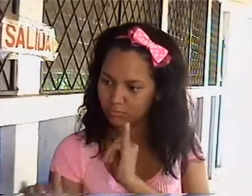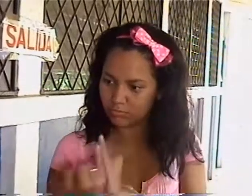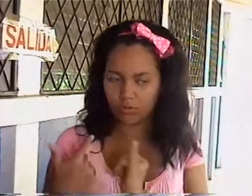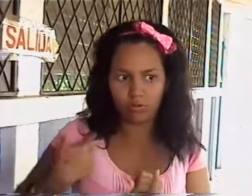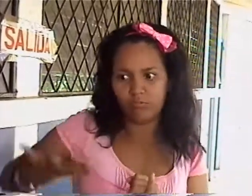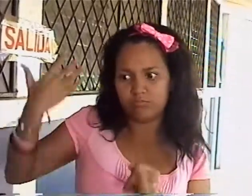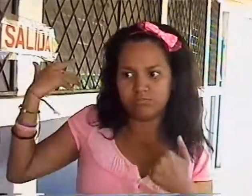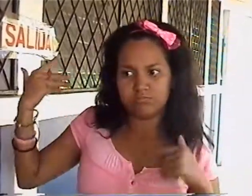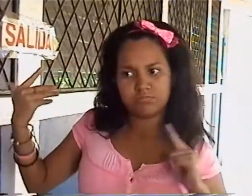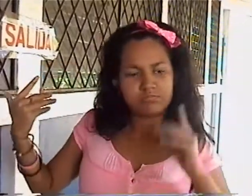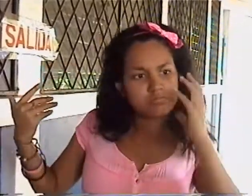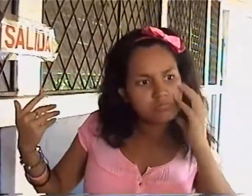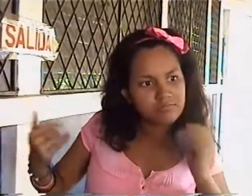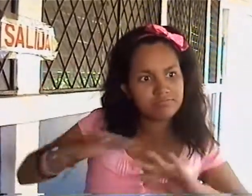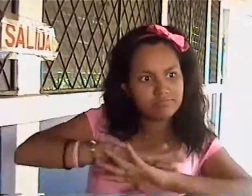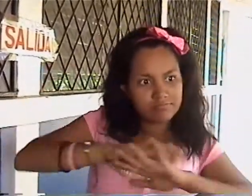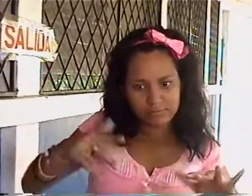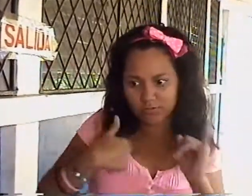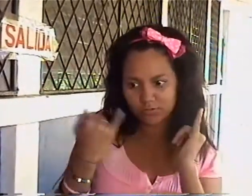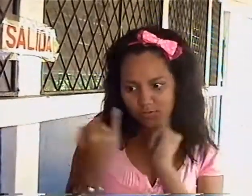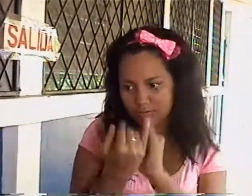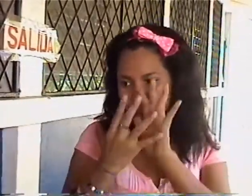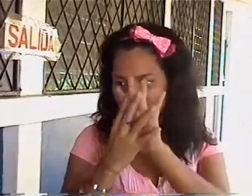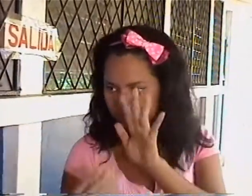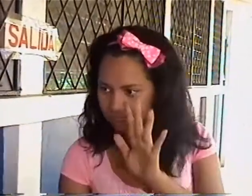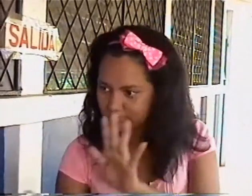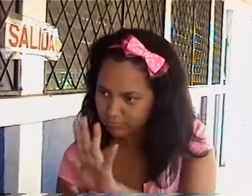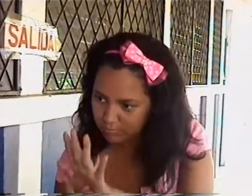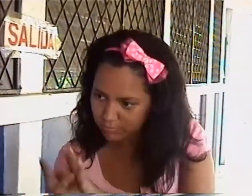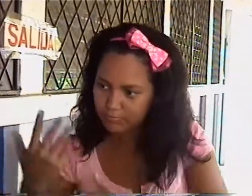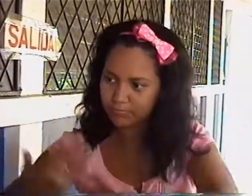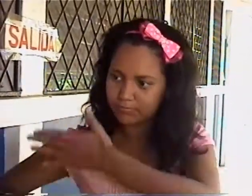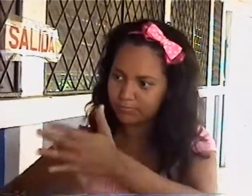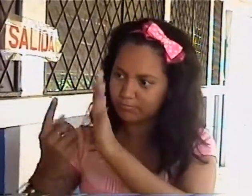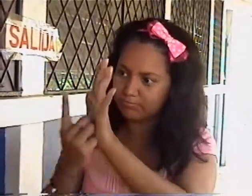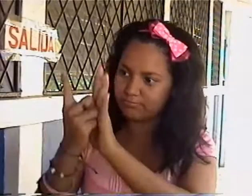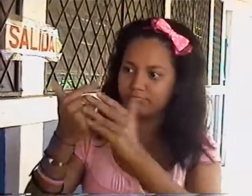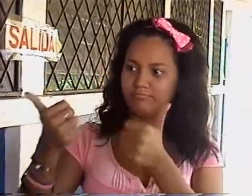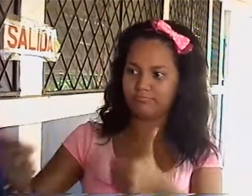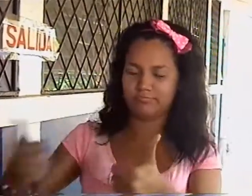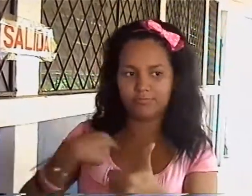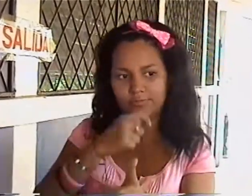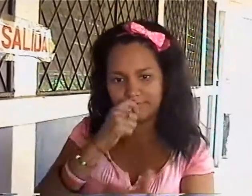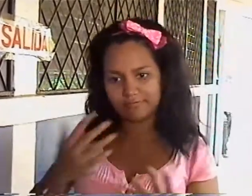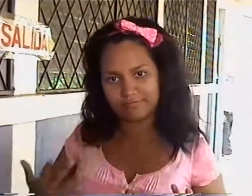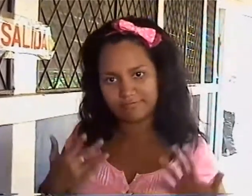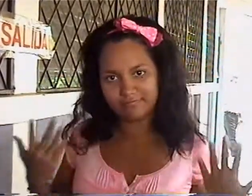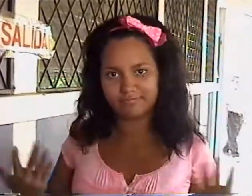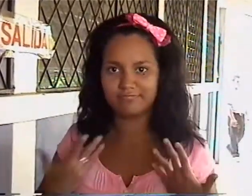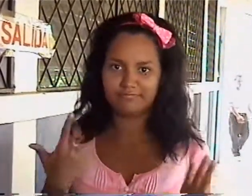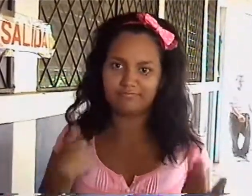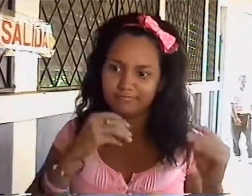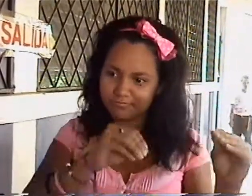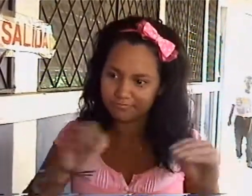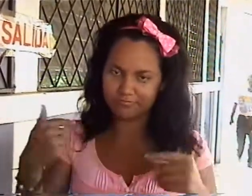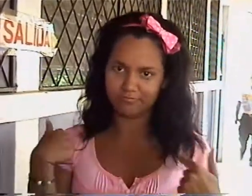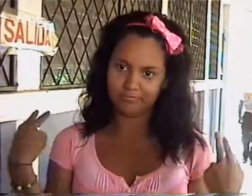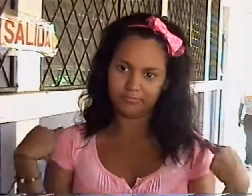en enseñarse su lengua de señas. Entonces mi experiencia con estas criaturas ha sido tan grande para su desarrollo y me siento muy